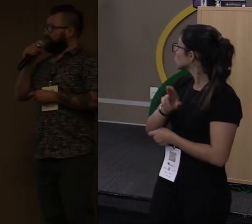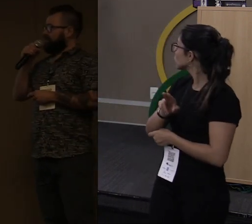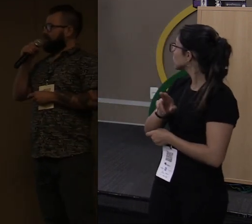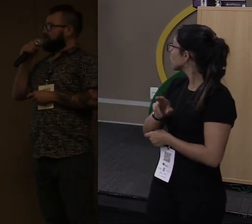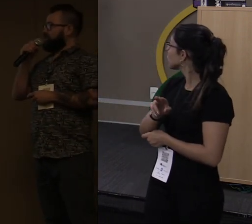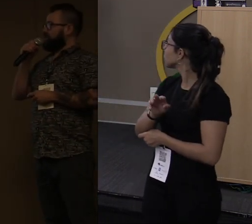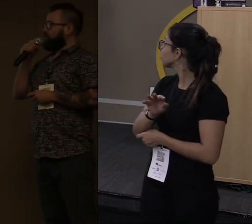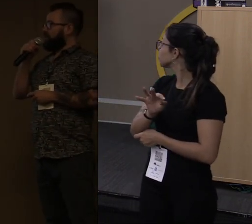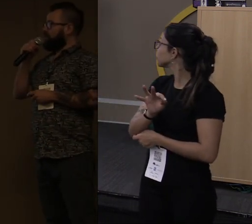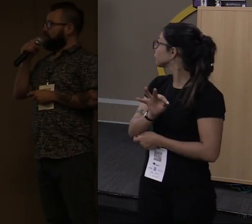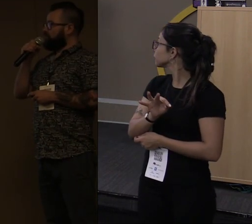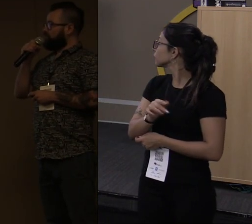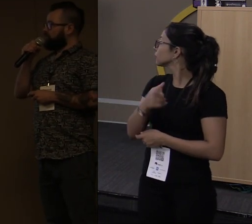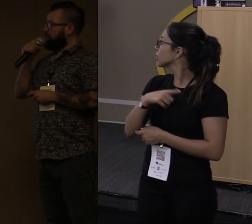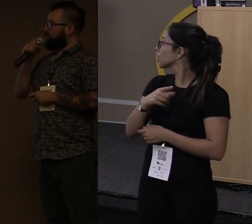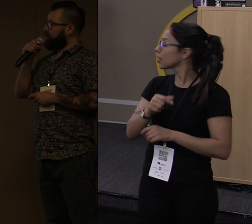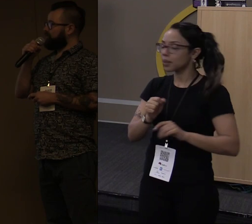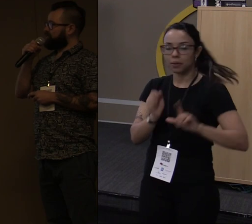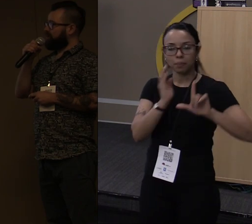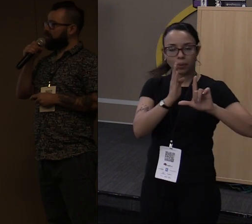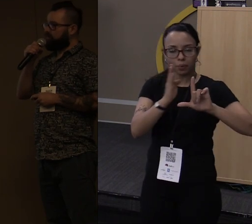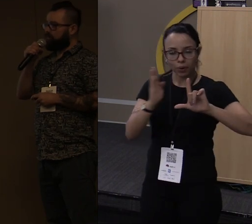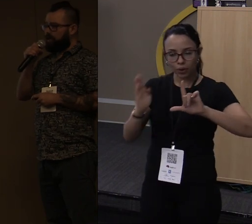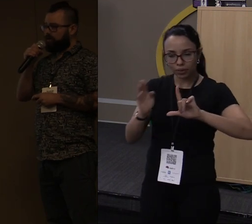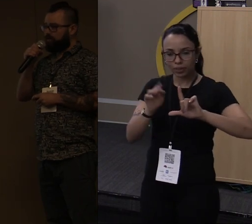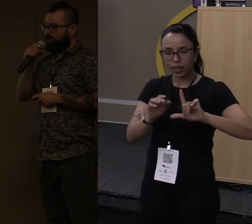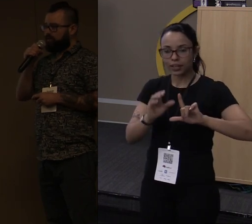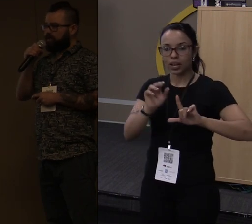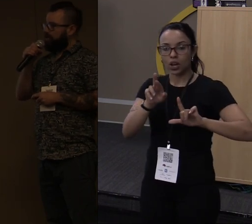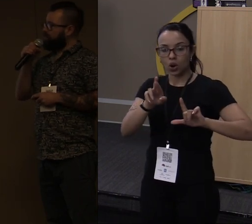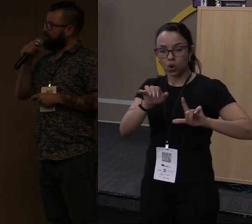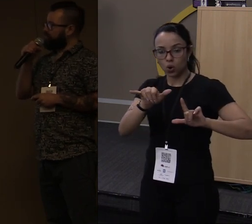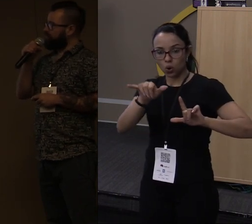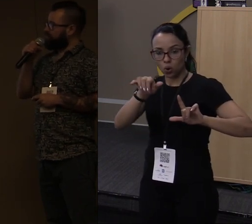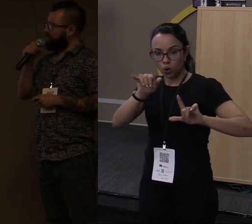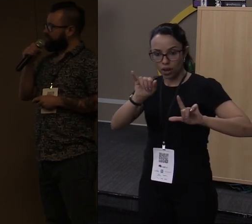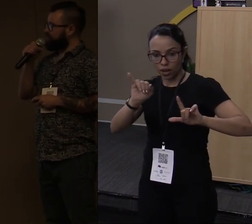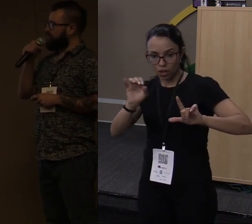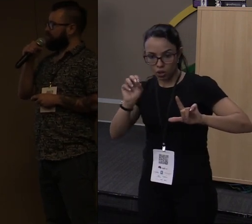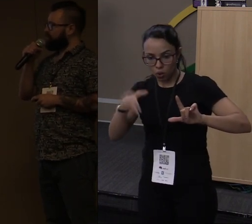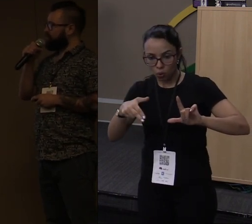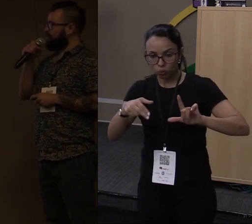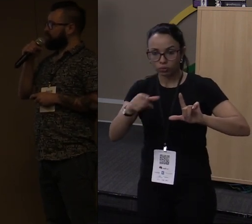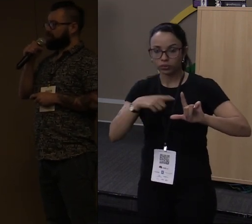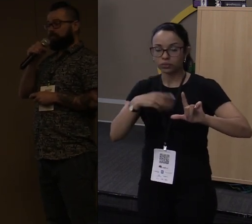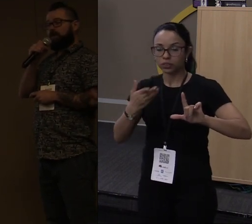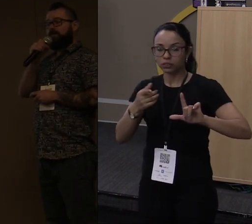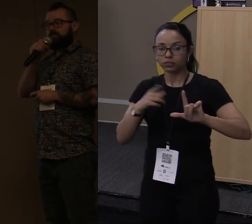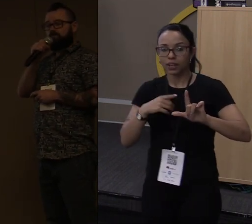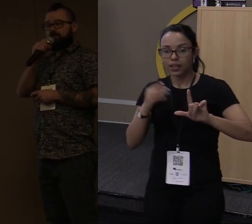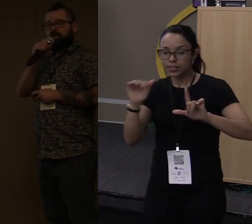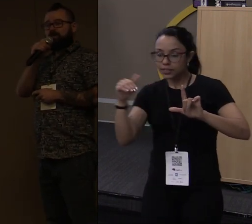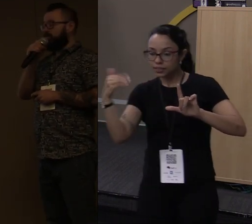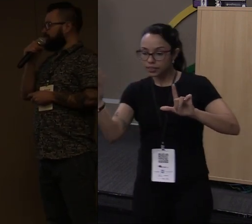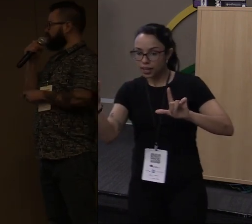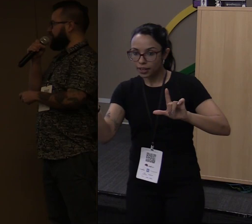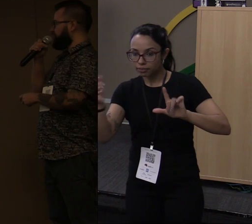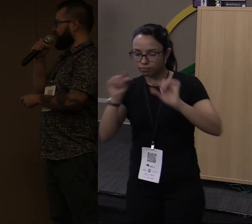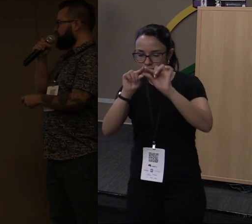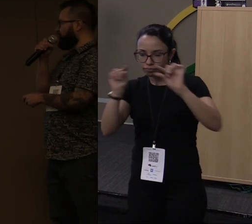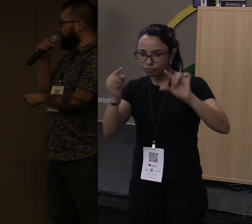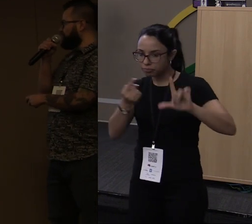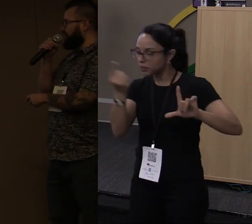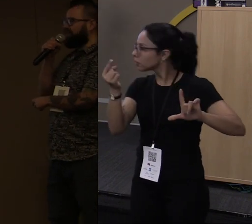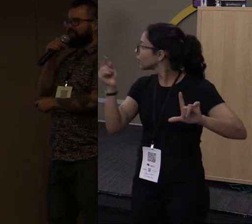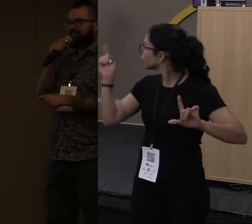biblioteca externa chamada Rayon. Eu instalo o Rayon e eu faço assim. Stern, Crate, Rayon. É como se eu